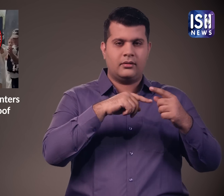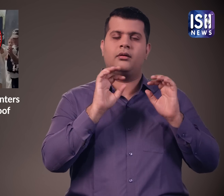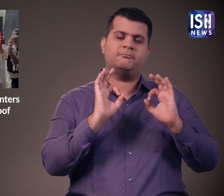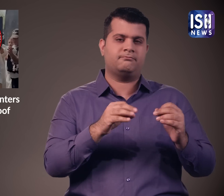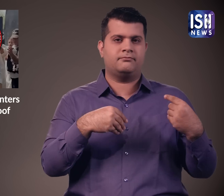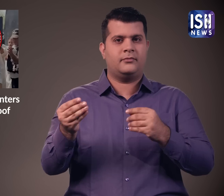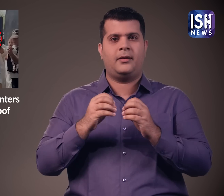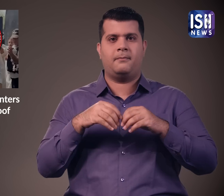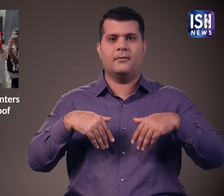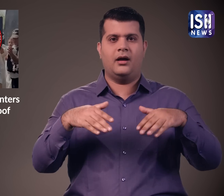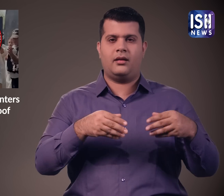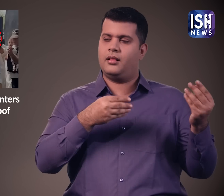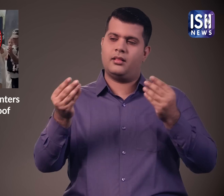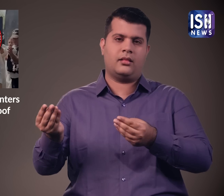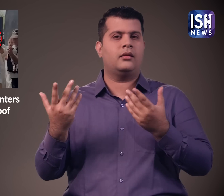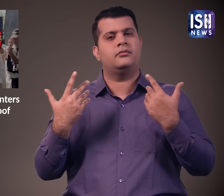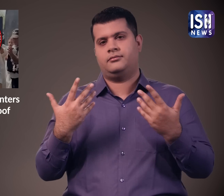सुनवाई के बाद खान को जमानत दे दी गई